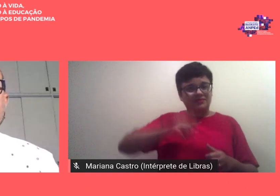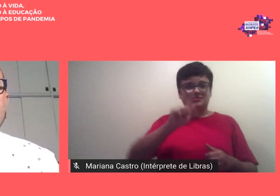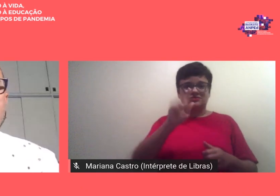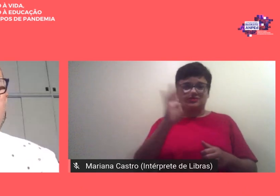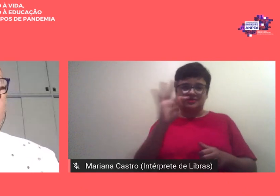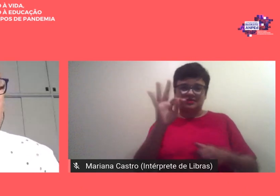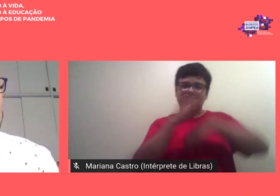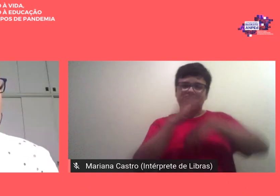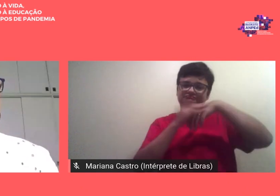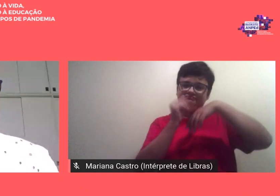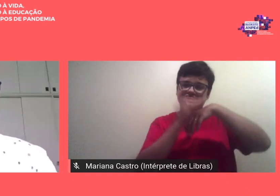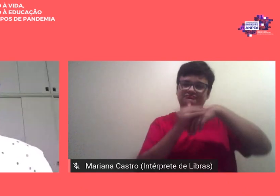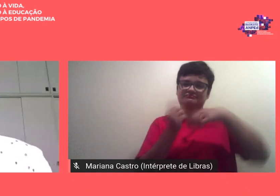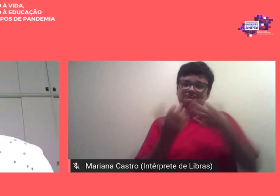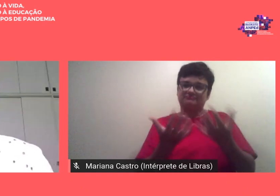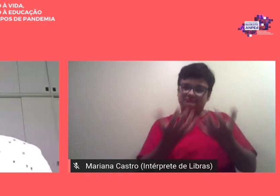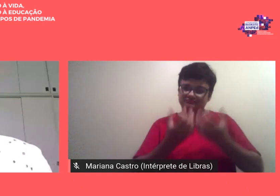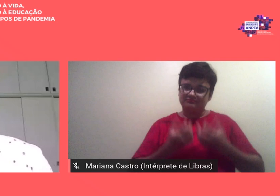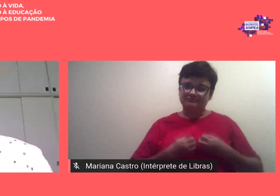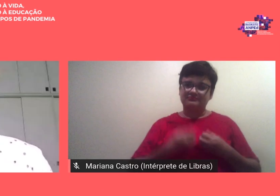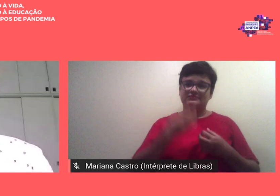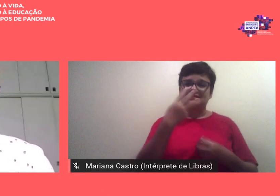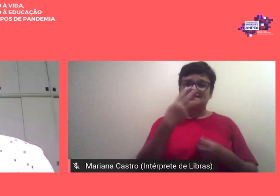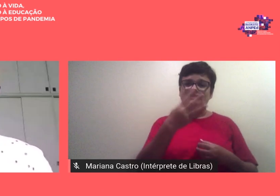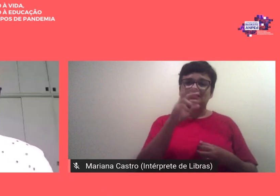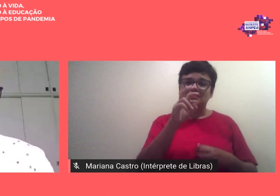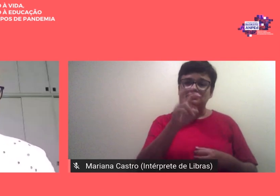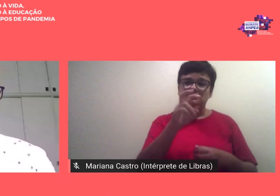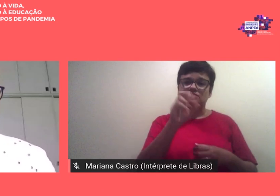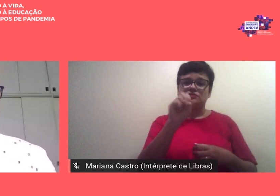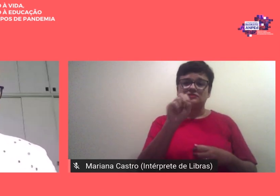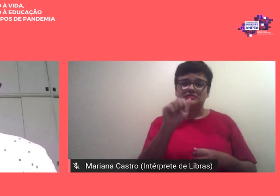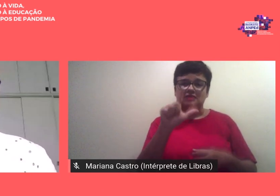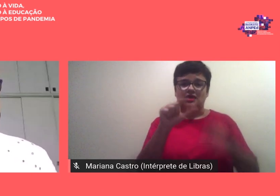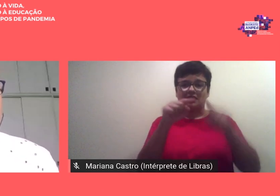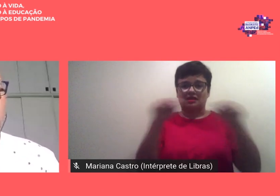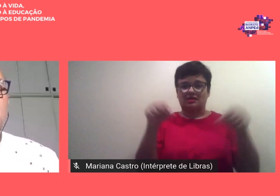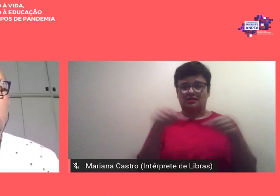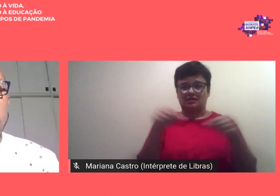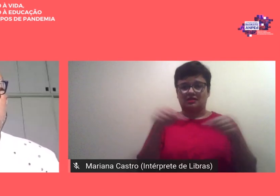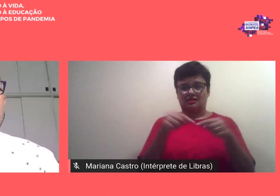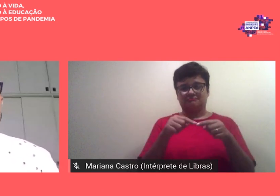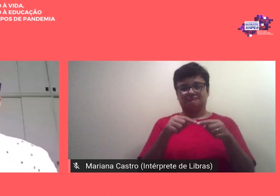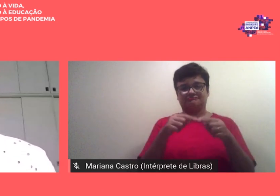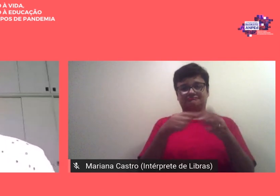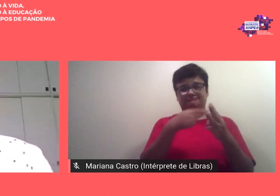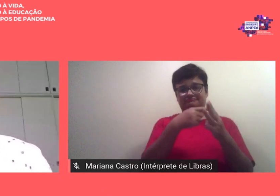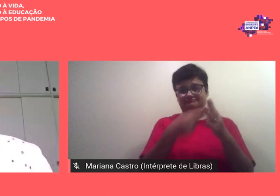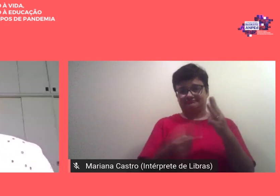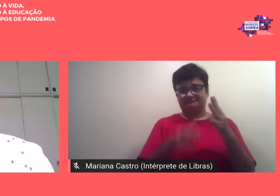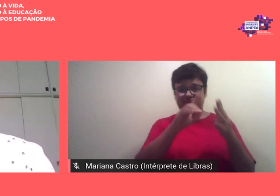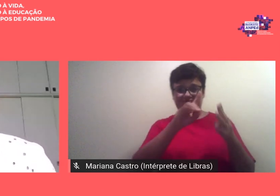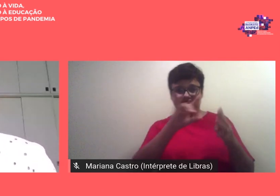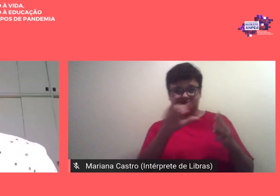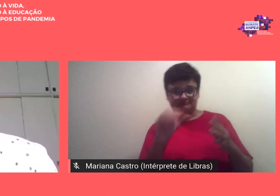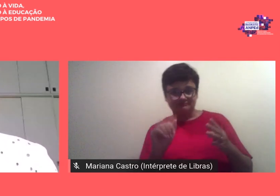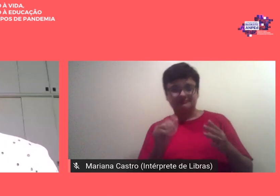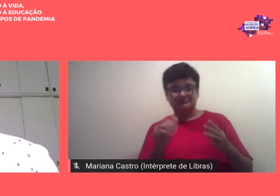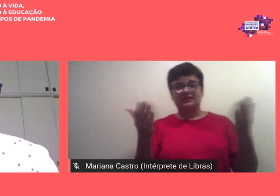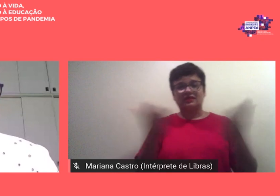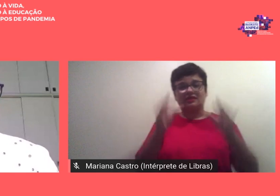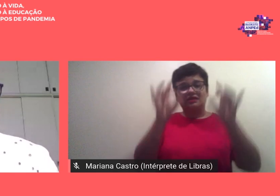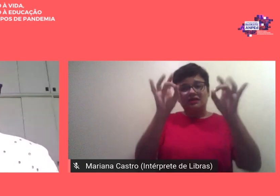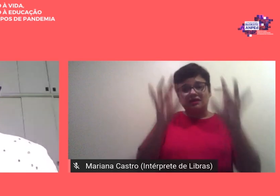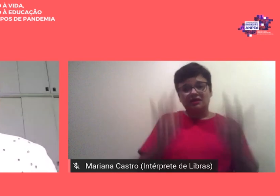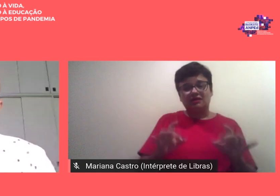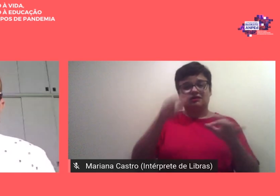e acolhimento foram 35 salas em funcionamento nos três dias agradecemos em especial a este coletivo de monitoras e